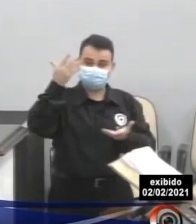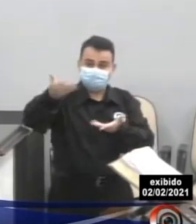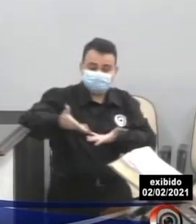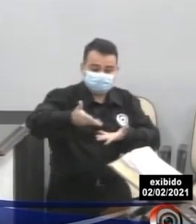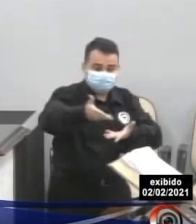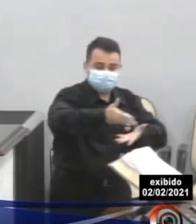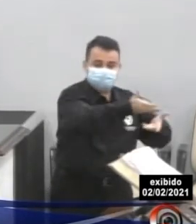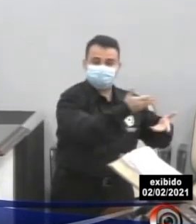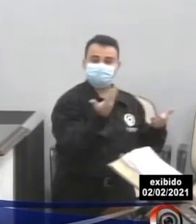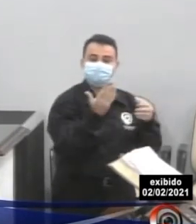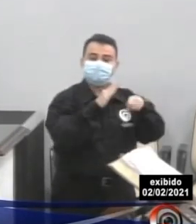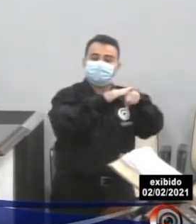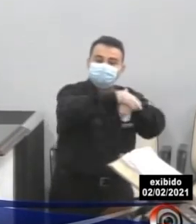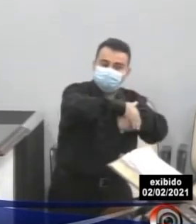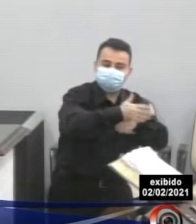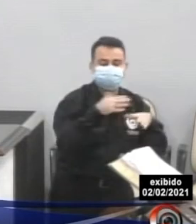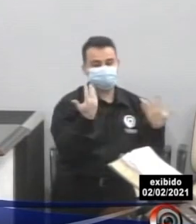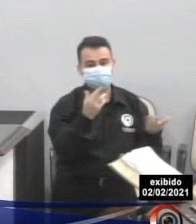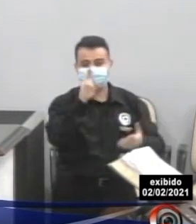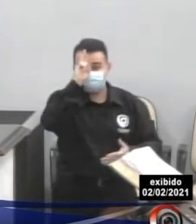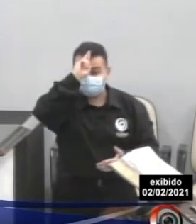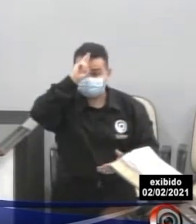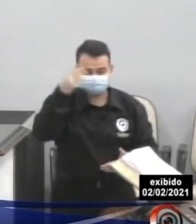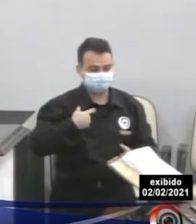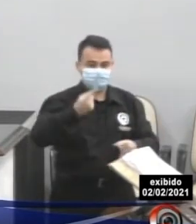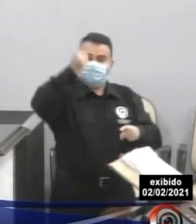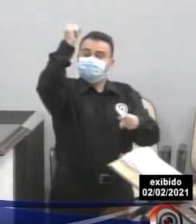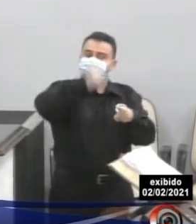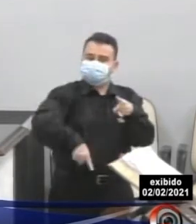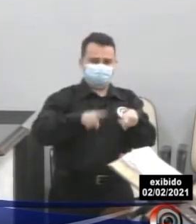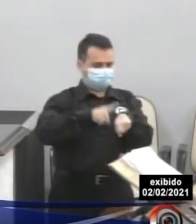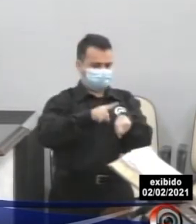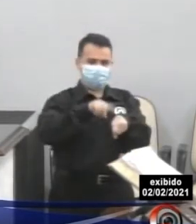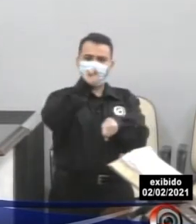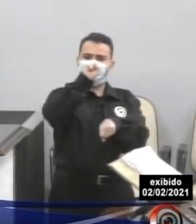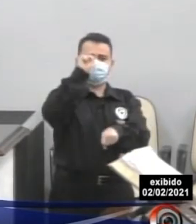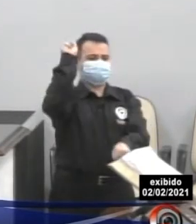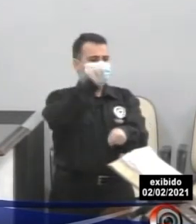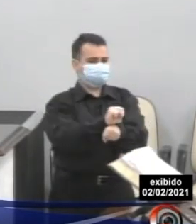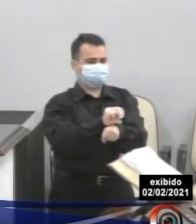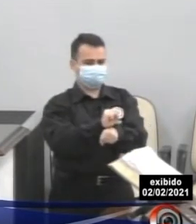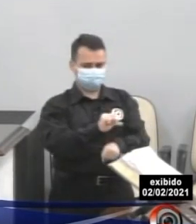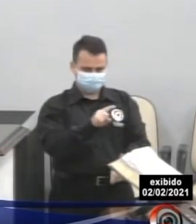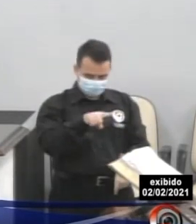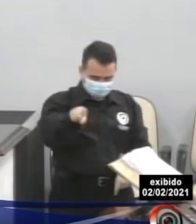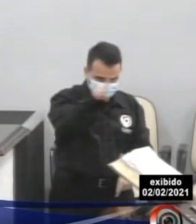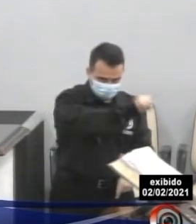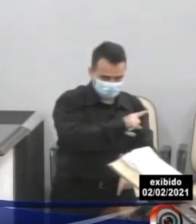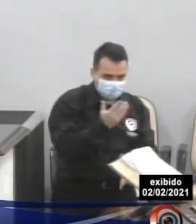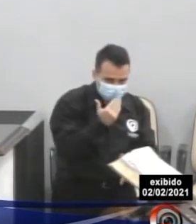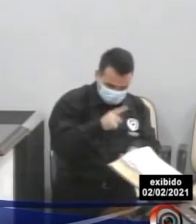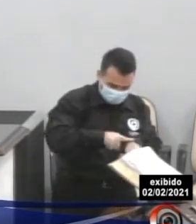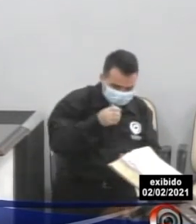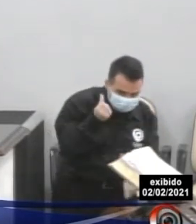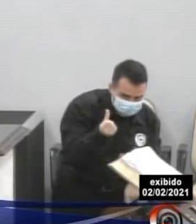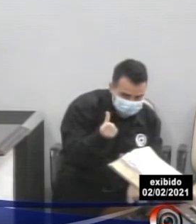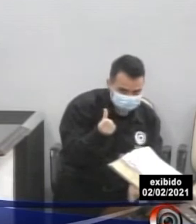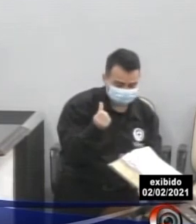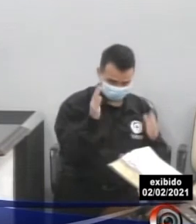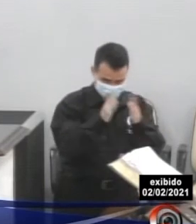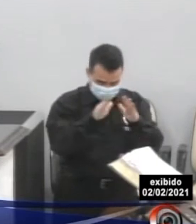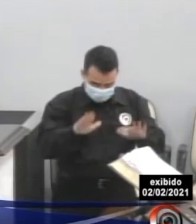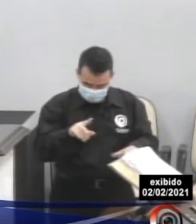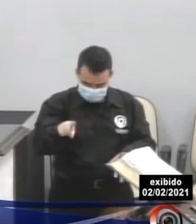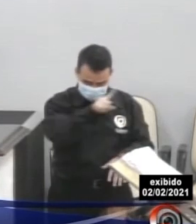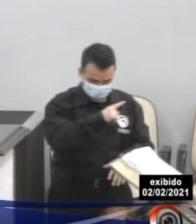jantar. Não pode a gente parar de servir o jantar 8 horas da noite. Quem aqui janta 6 horas da tarde, pessoal? Quem sai de casa para jantar antes